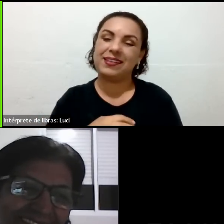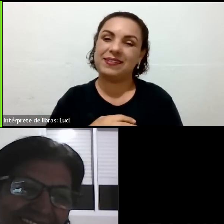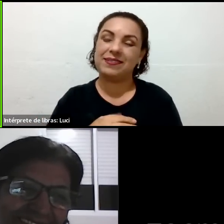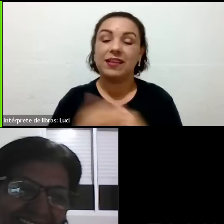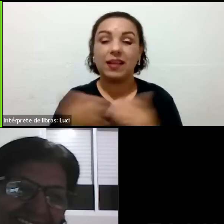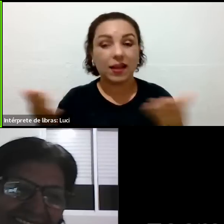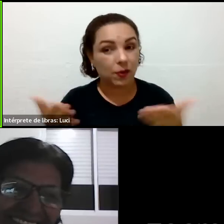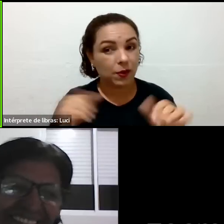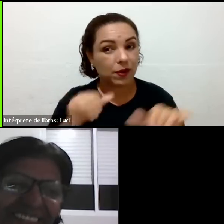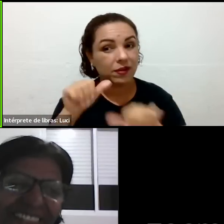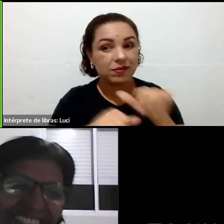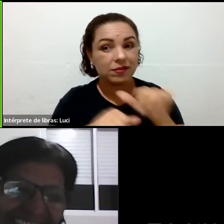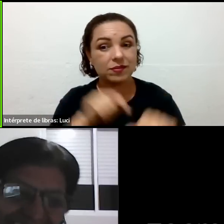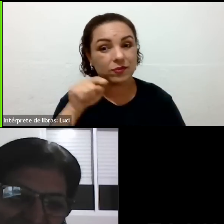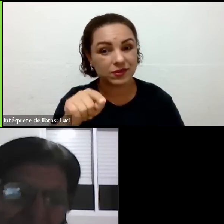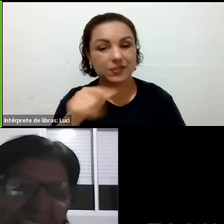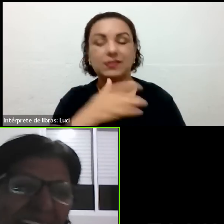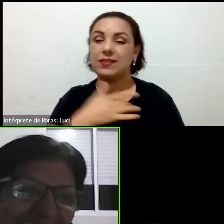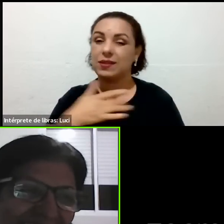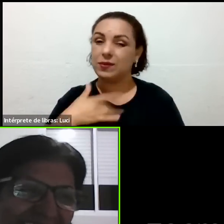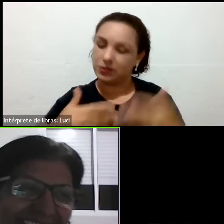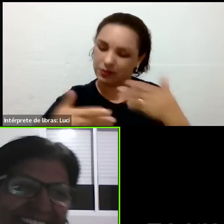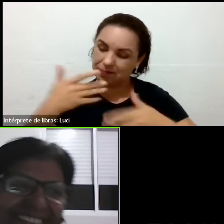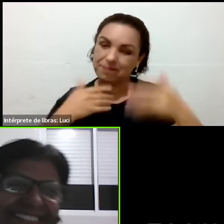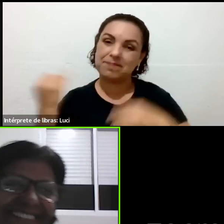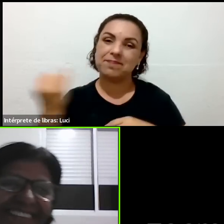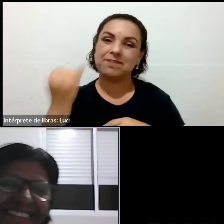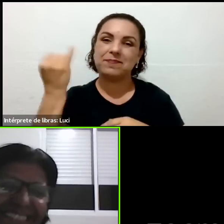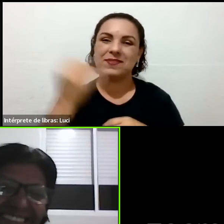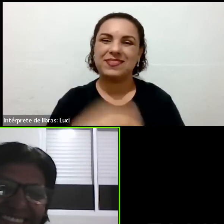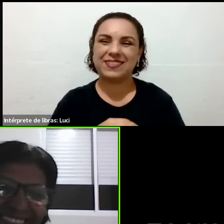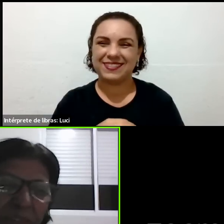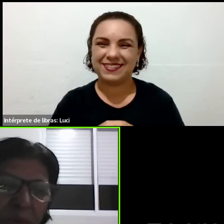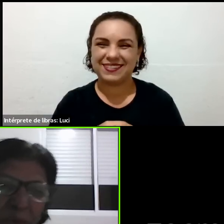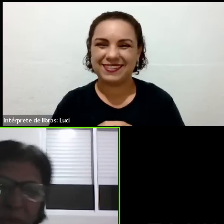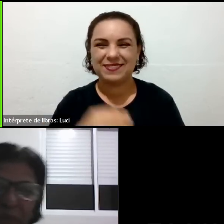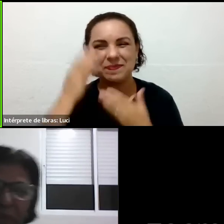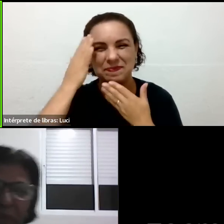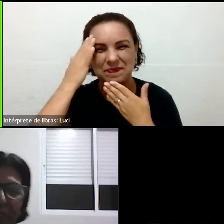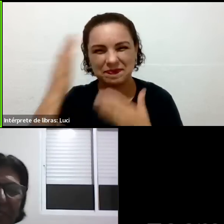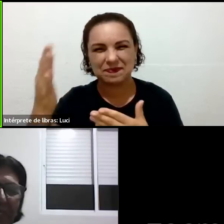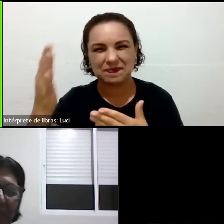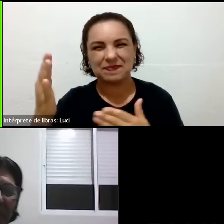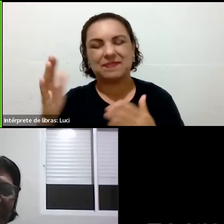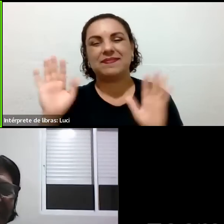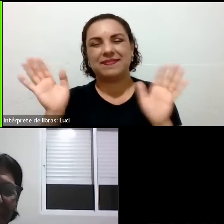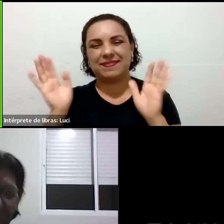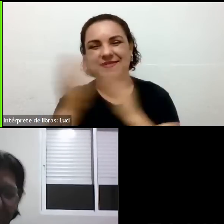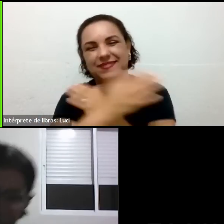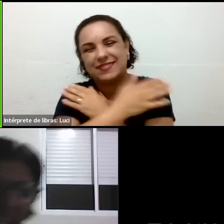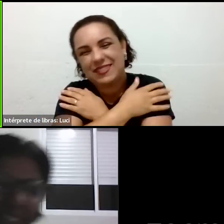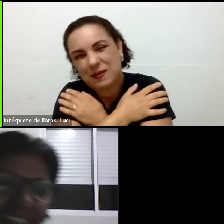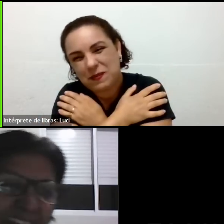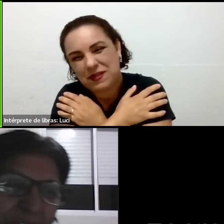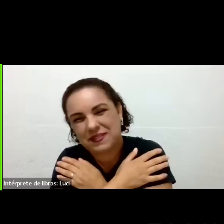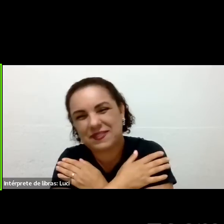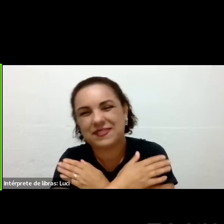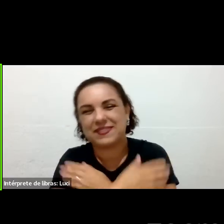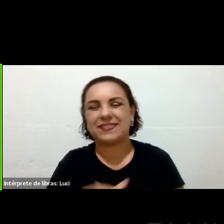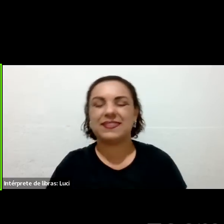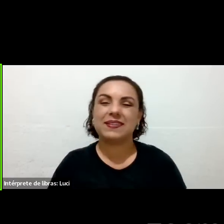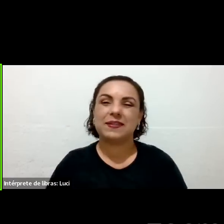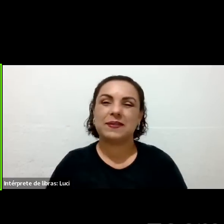não na doença mais. Tá bom, Ivani? Obrigada, viu? Um abraço, um forte abraço a você. Fico aqui, a minha